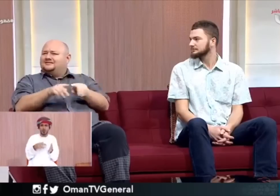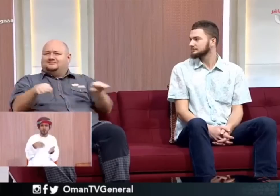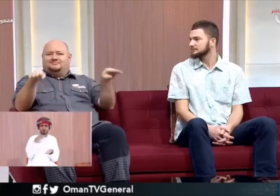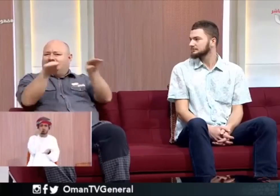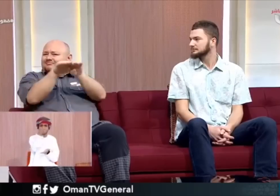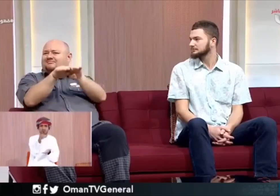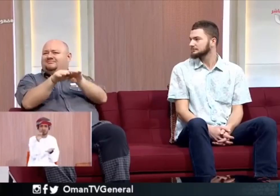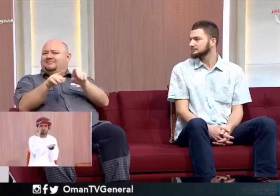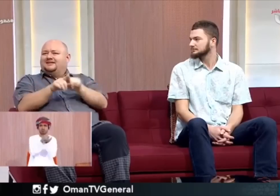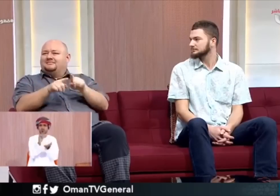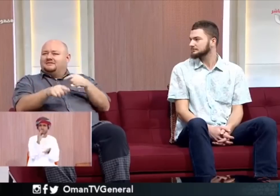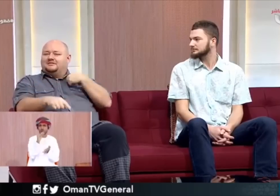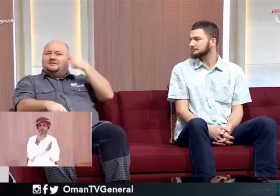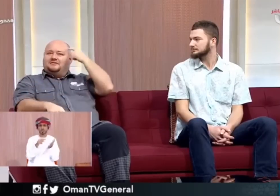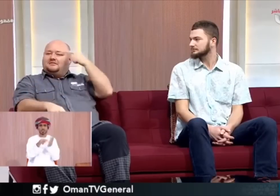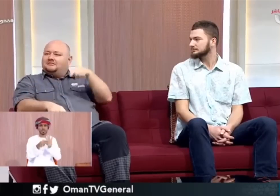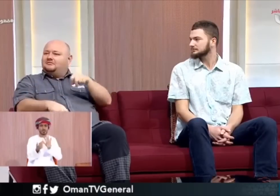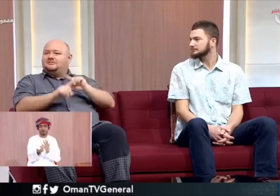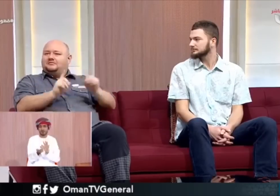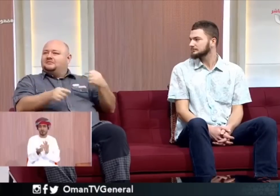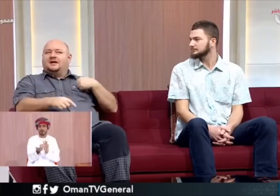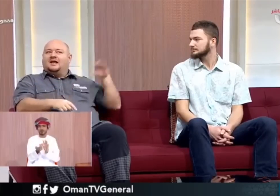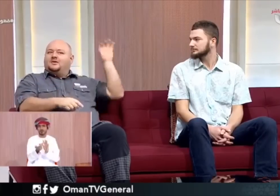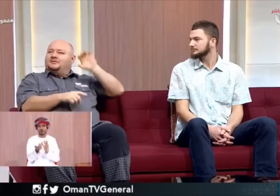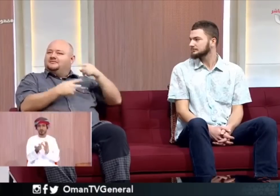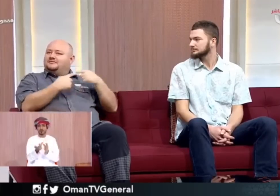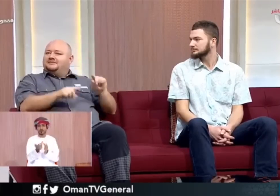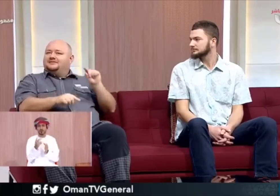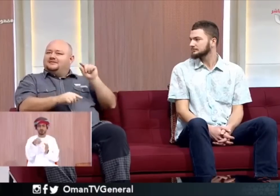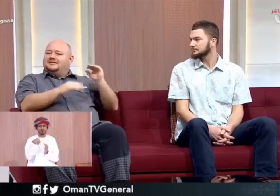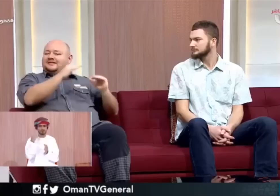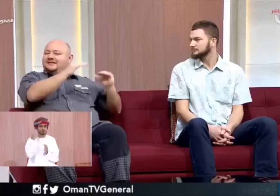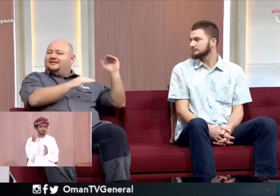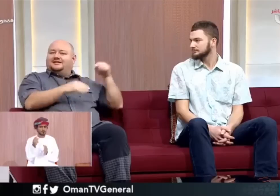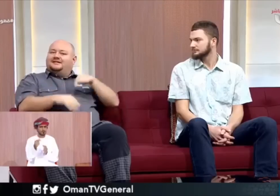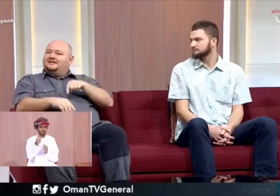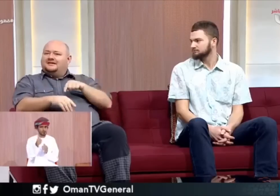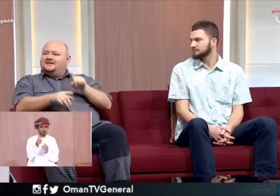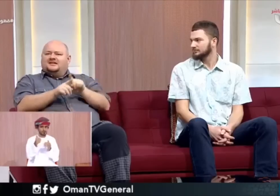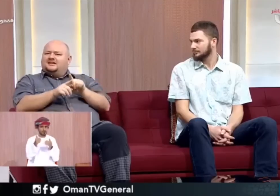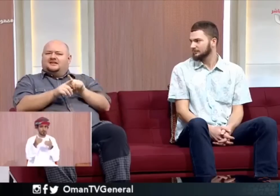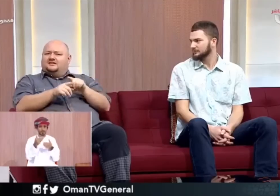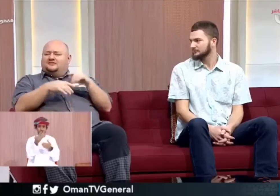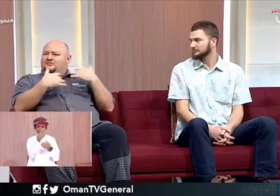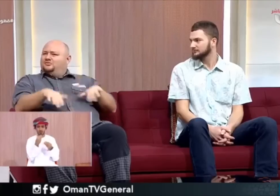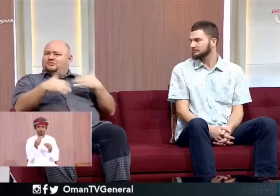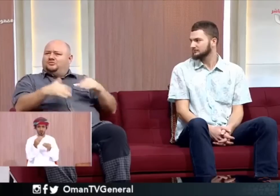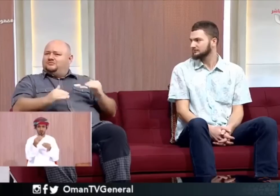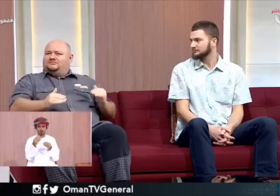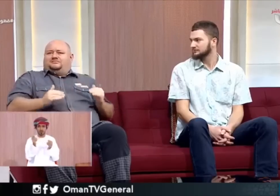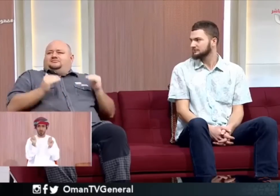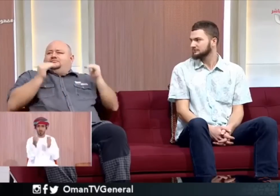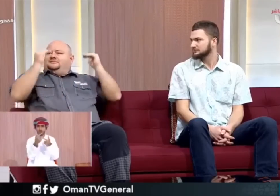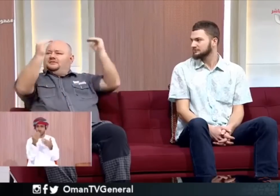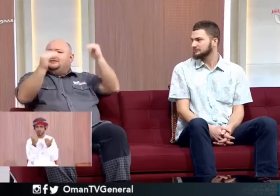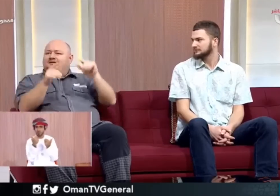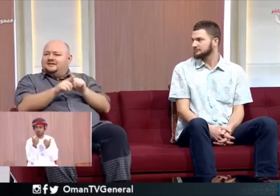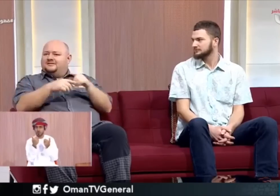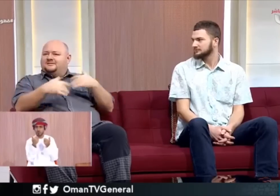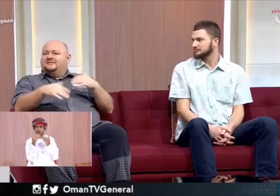ومحتاجين نعرف إذا كان البلد آمنة أم لا ولكن طبعا لما